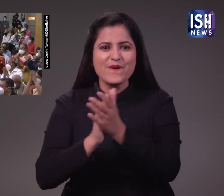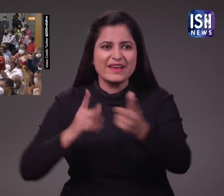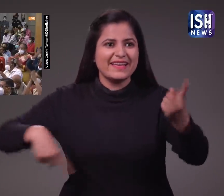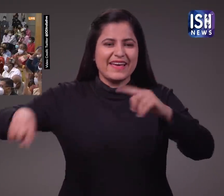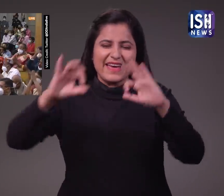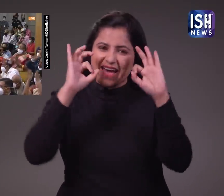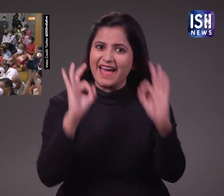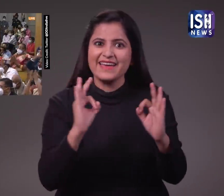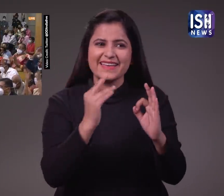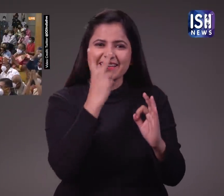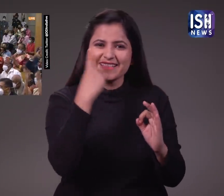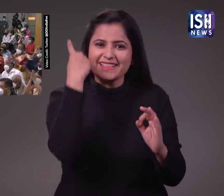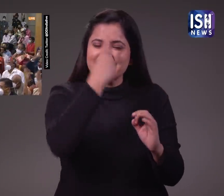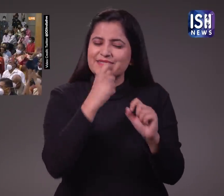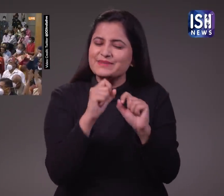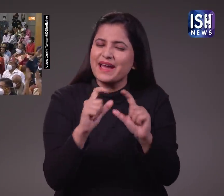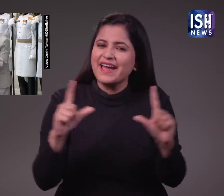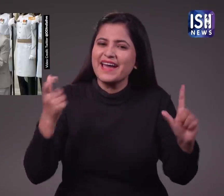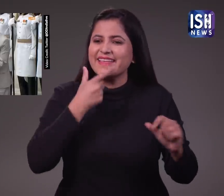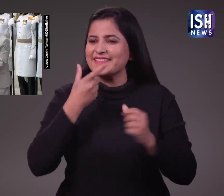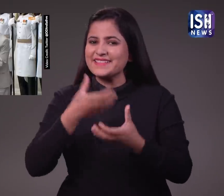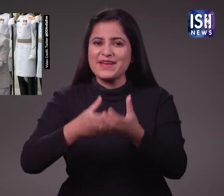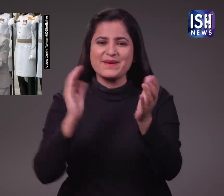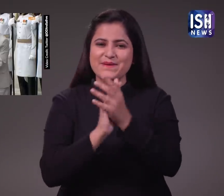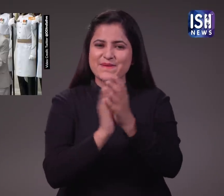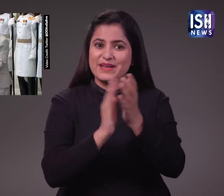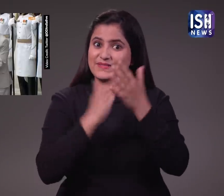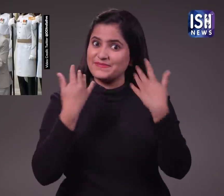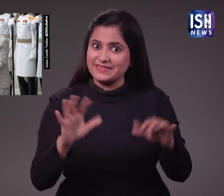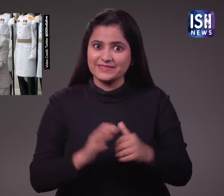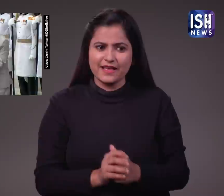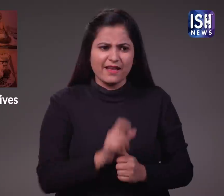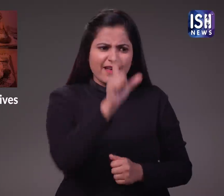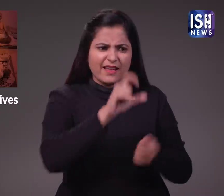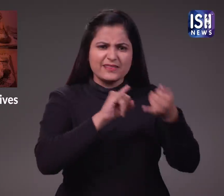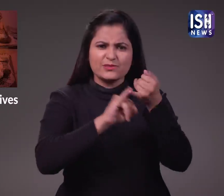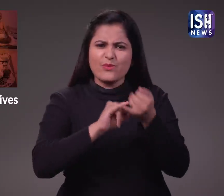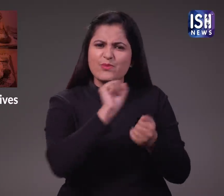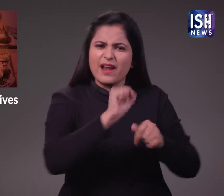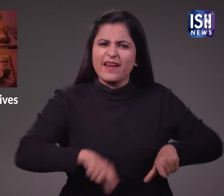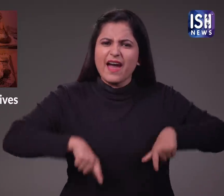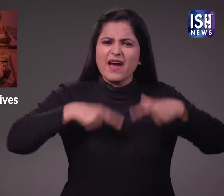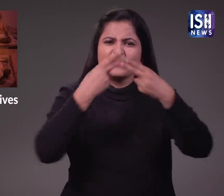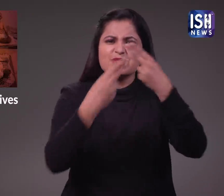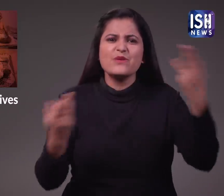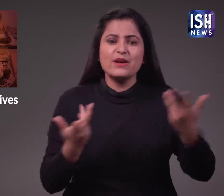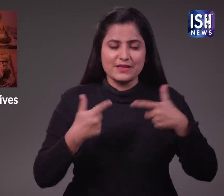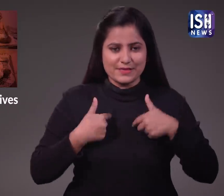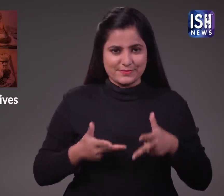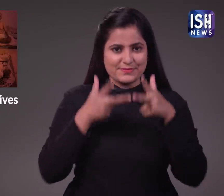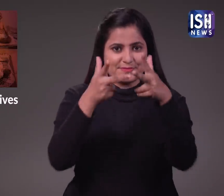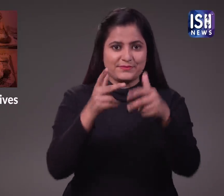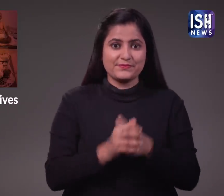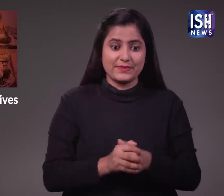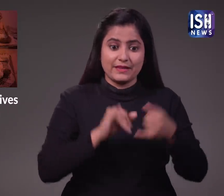गड़गड़ा हट के साथ दर्बार हॉल में तस्वीरे खिचवाई मैं आपको बताती हूँ उनके जीवन के बारे में